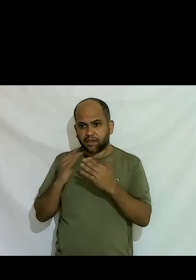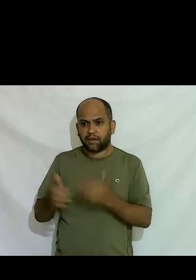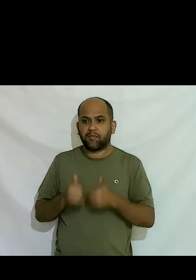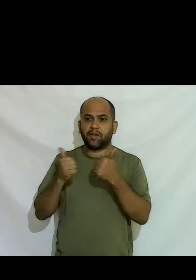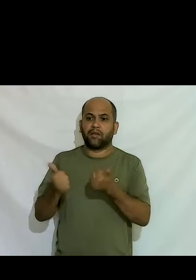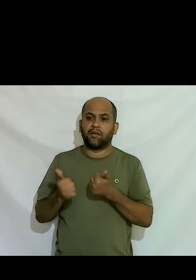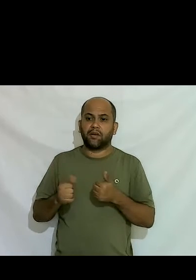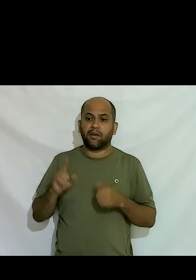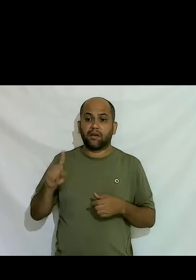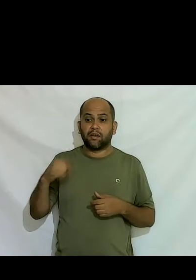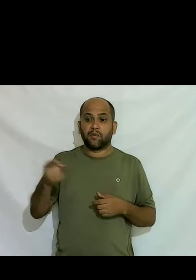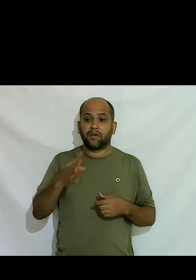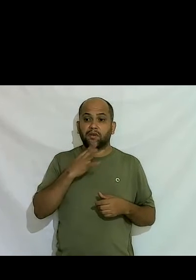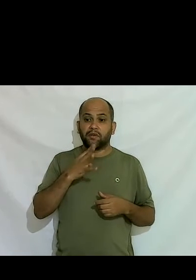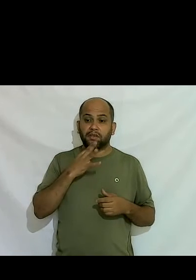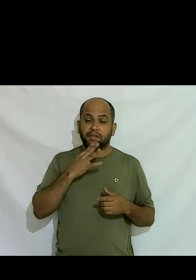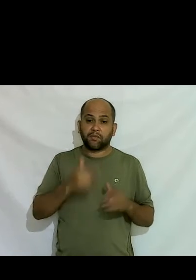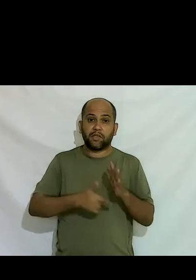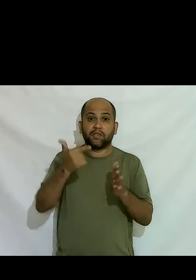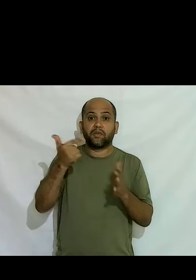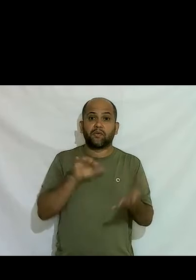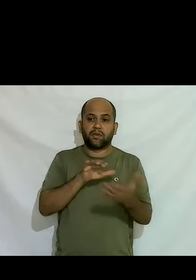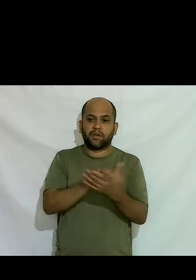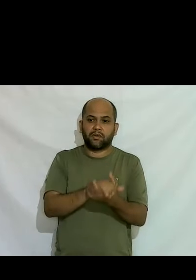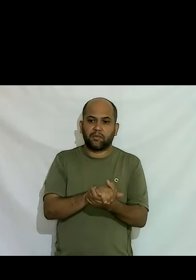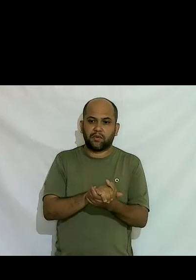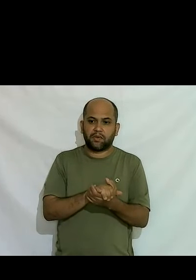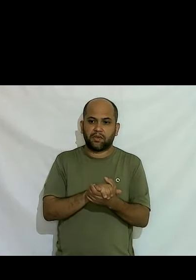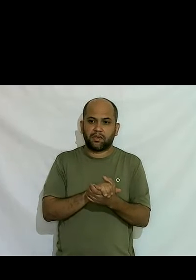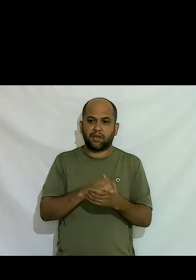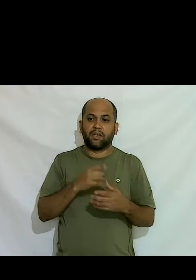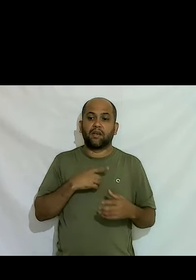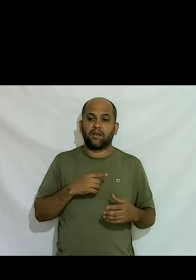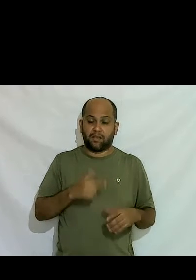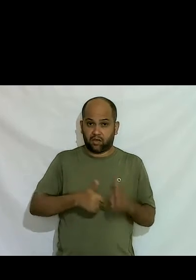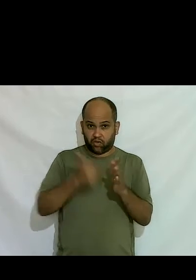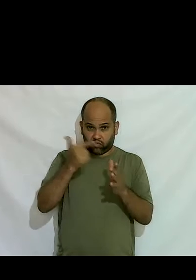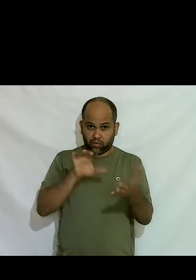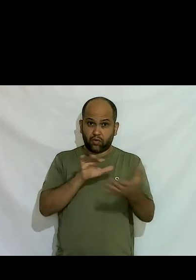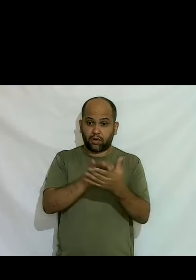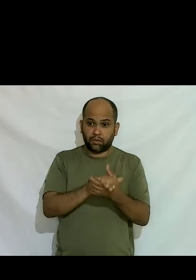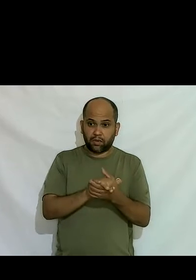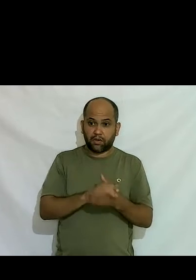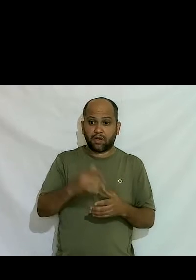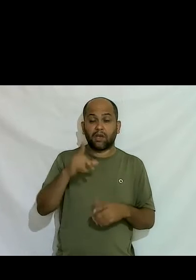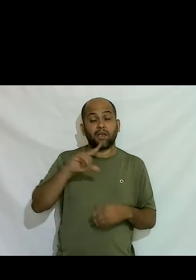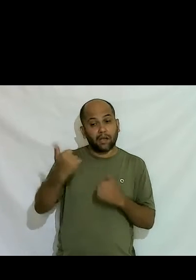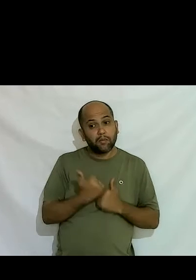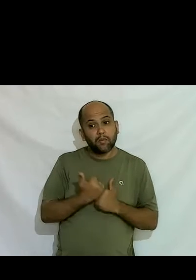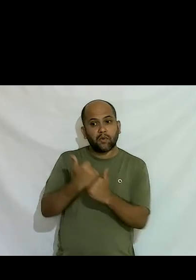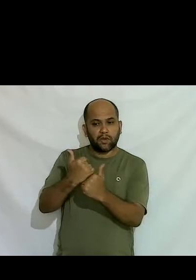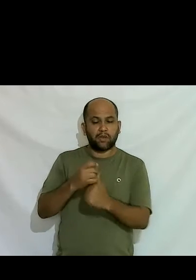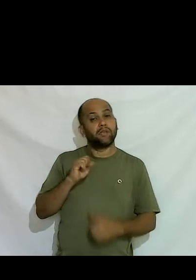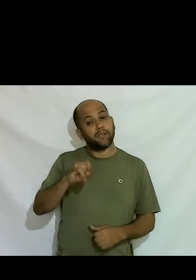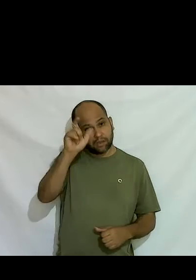e depois conheci minha segunda esposa me me casei a segunda vez e ela me apoiou ela disse se é isso que